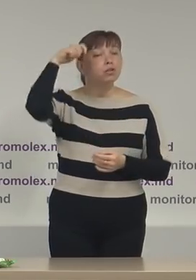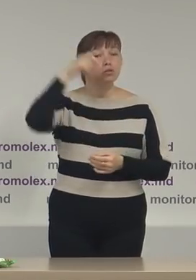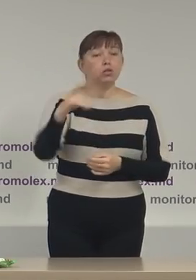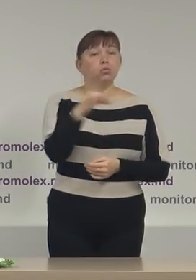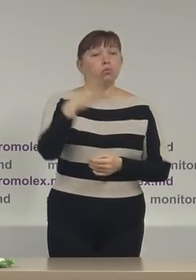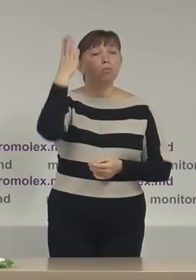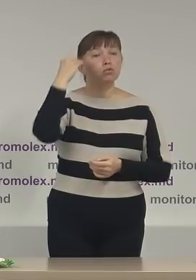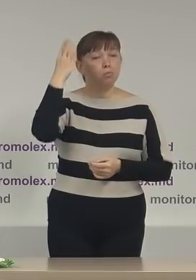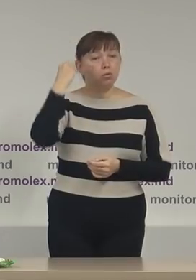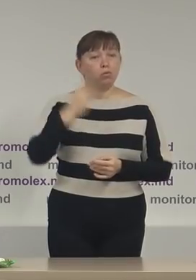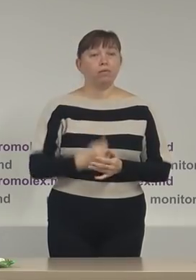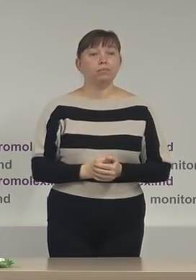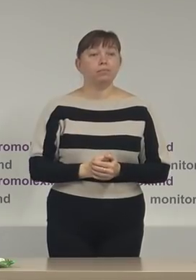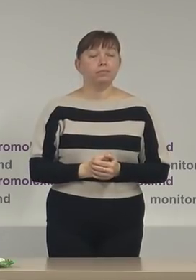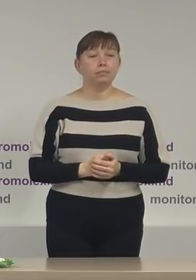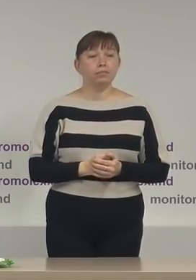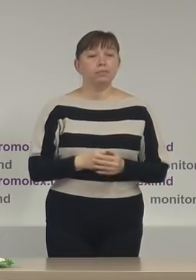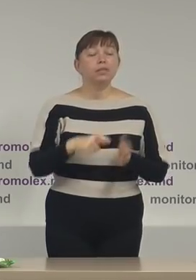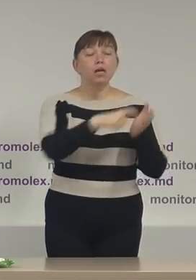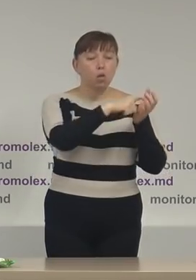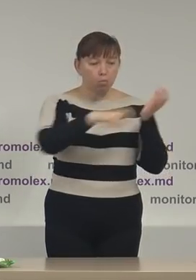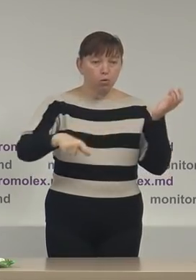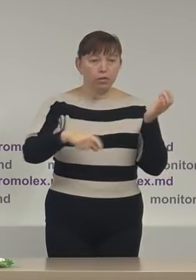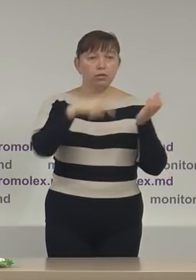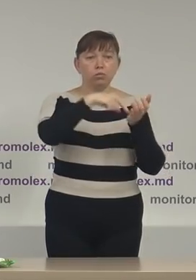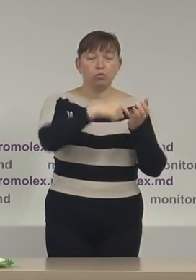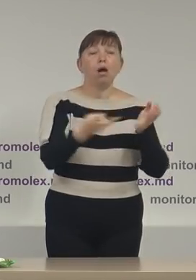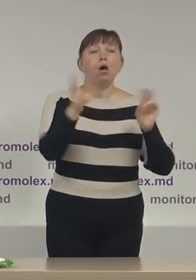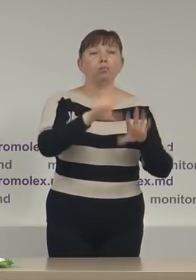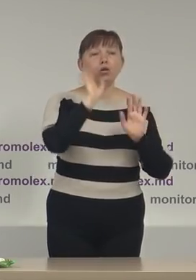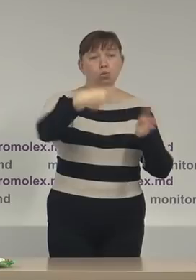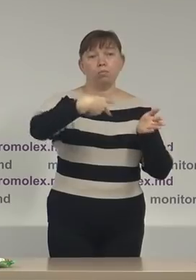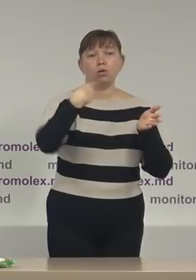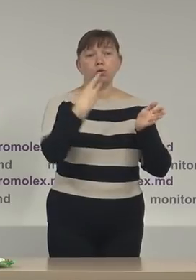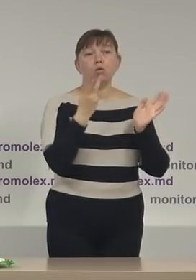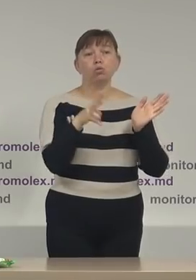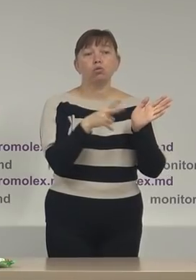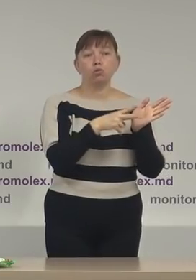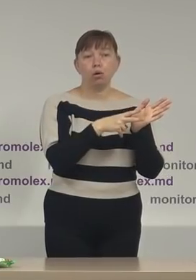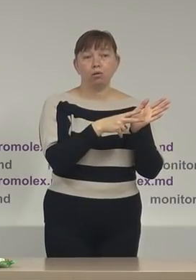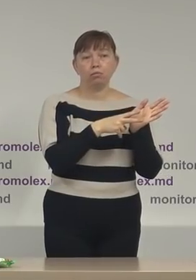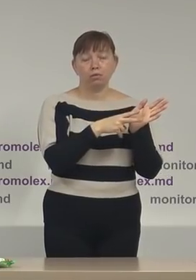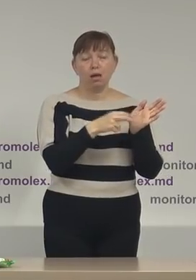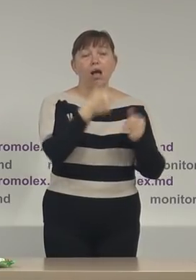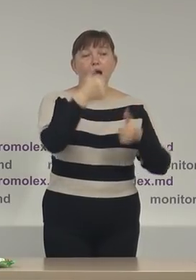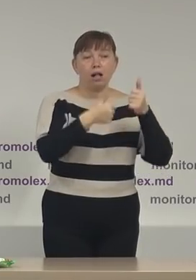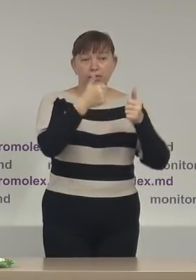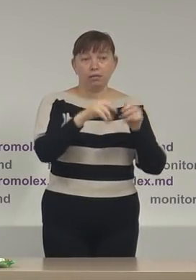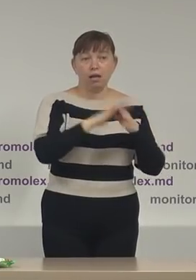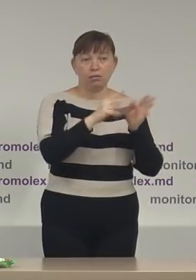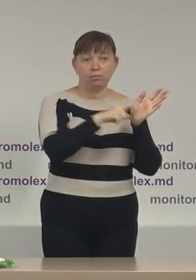Republicii Moldova în buletinul de vot au rămas doar doi candidați